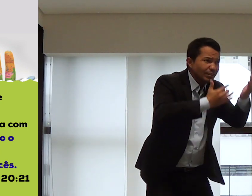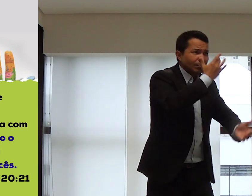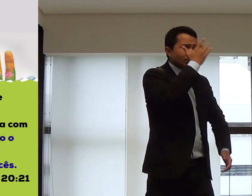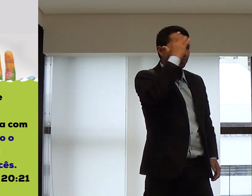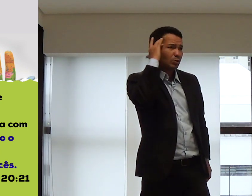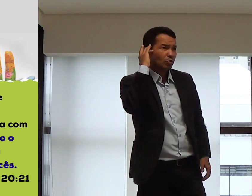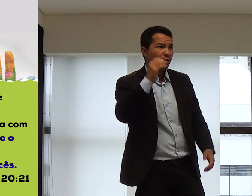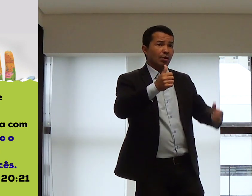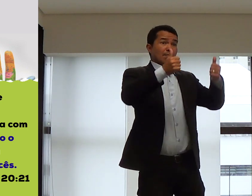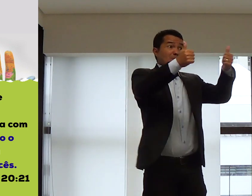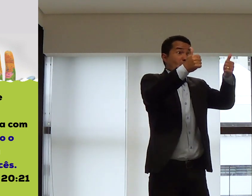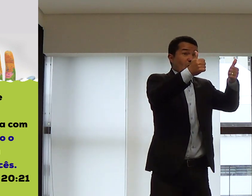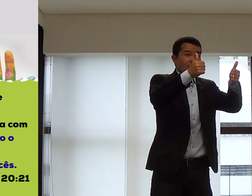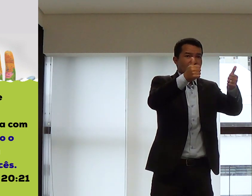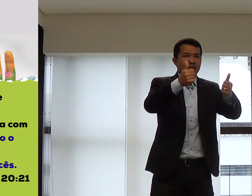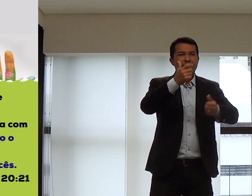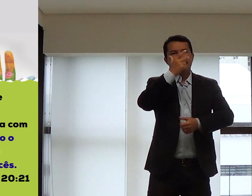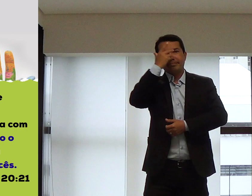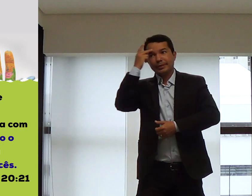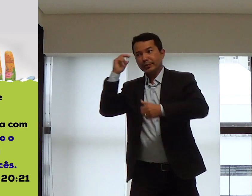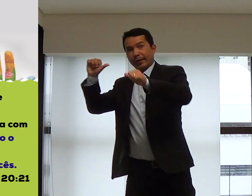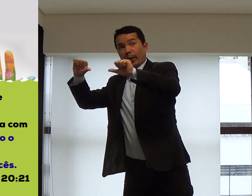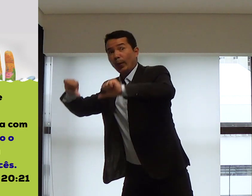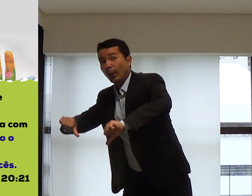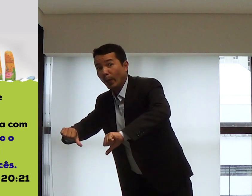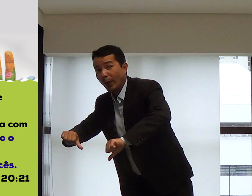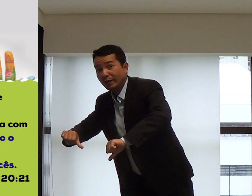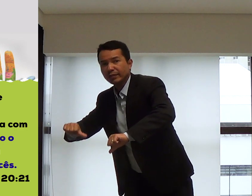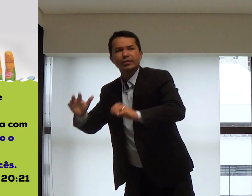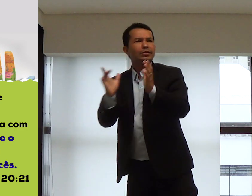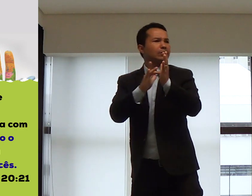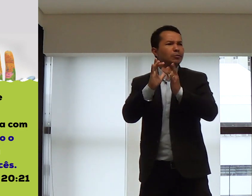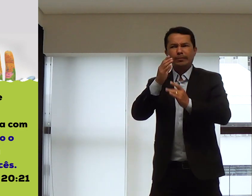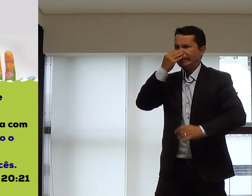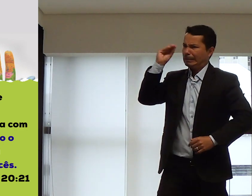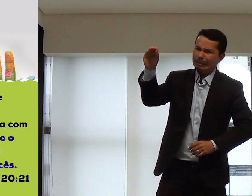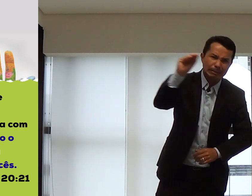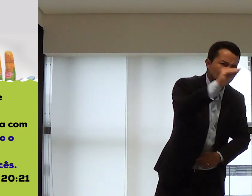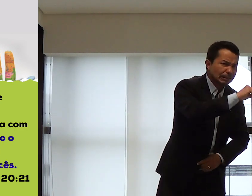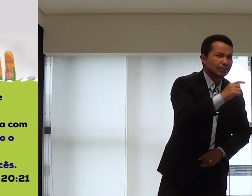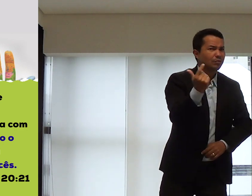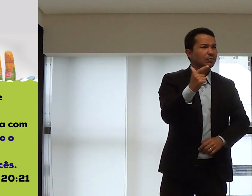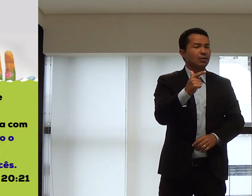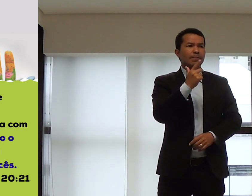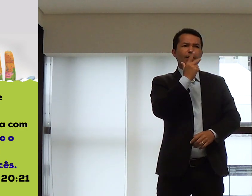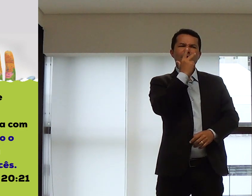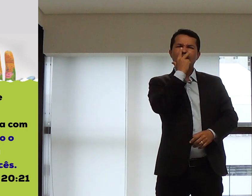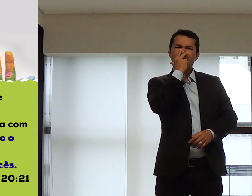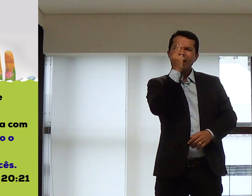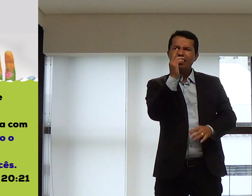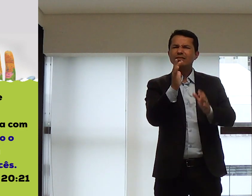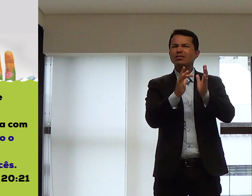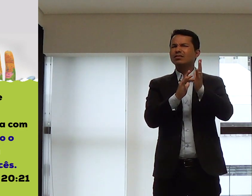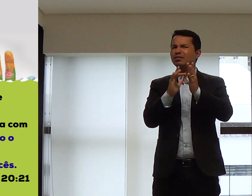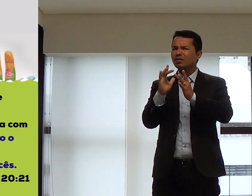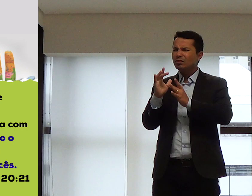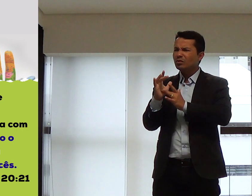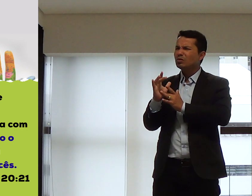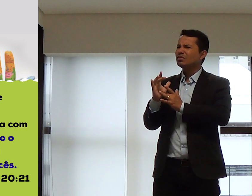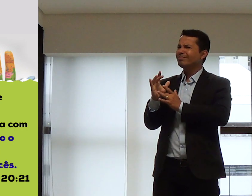ajudou, ajudou, fez tantas coisas por pessoas, pessoas boas e pessoas ruins. O Senhor não descreve